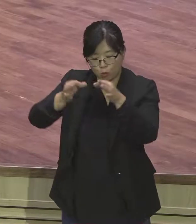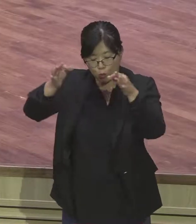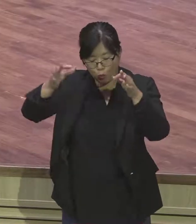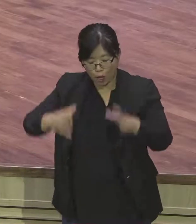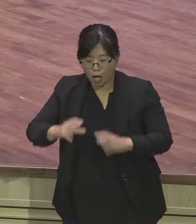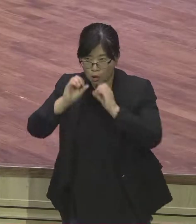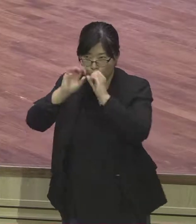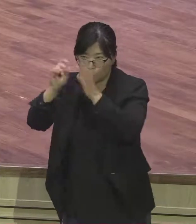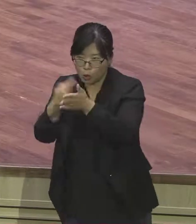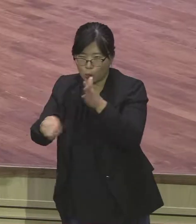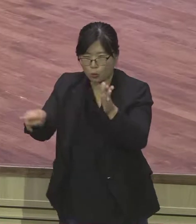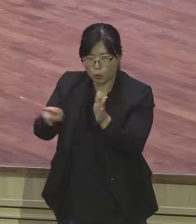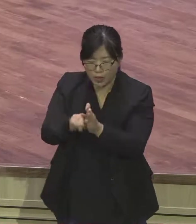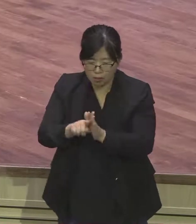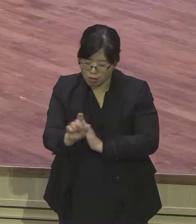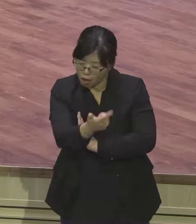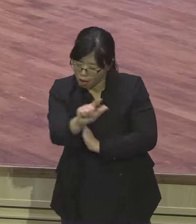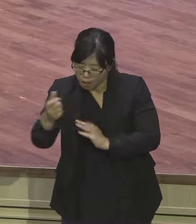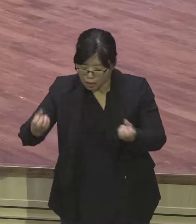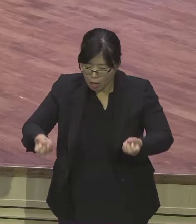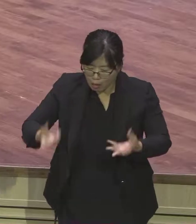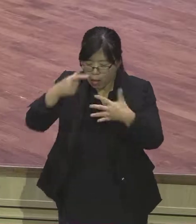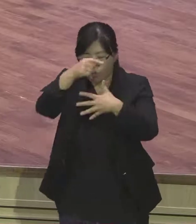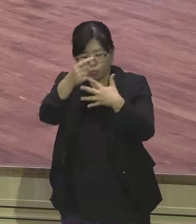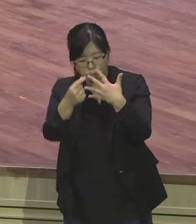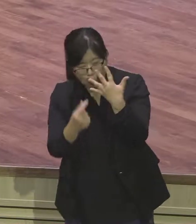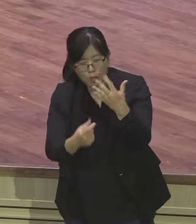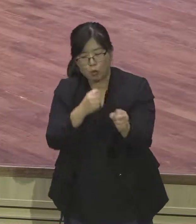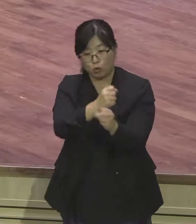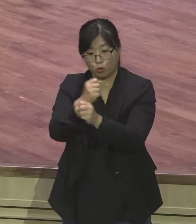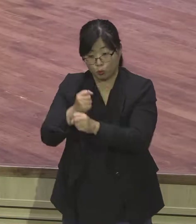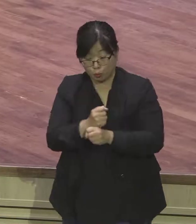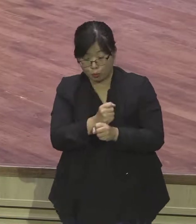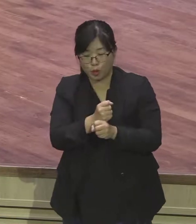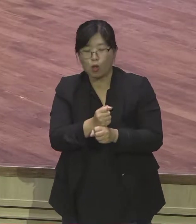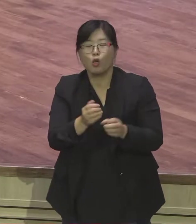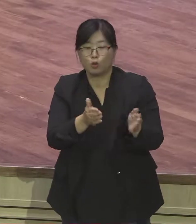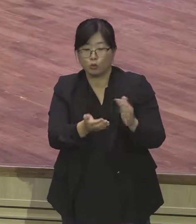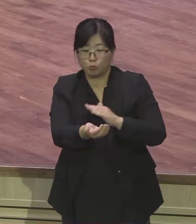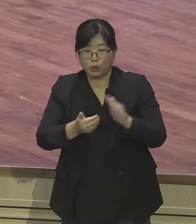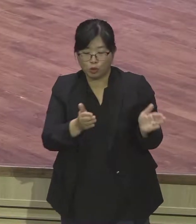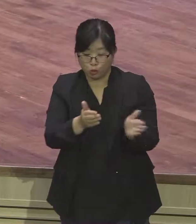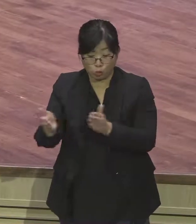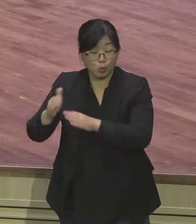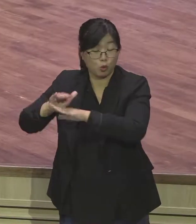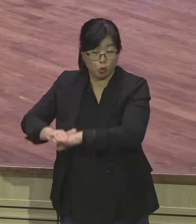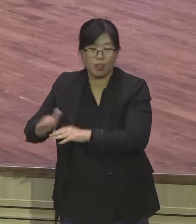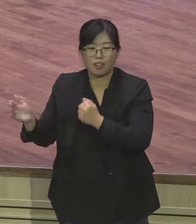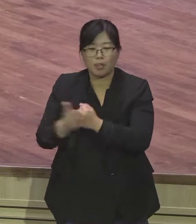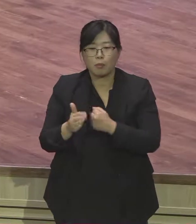간에 영혼구원을 위해서 우리는 이런 행사들을 합니다 지금까지 불신자들의 삶을 정말